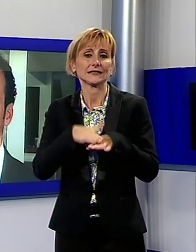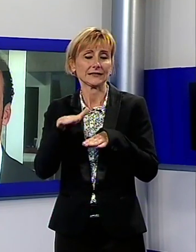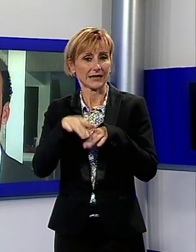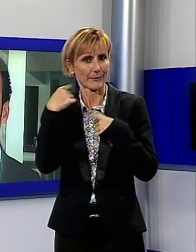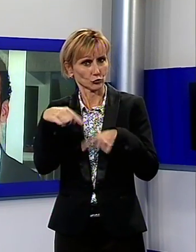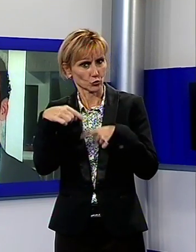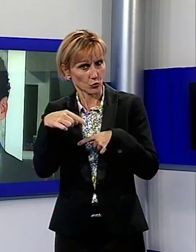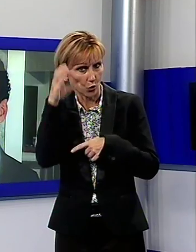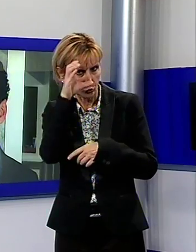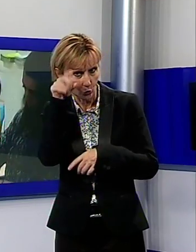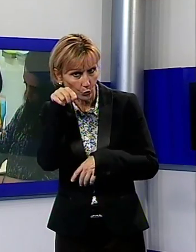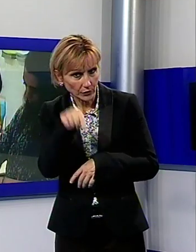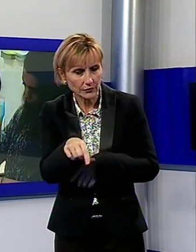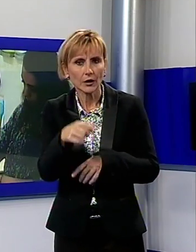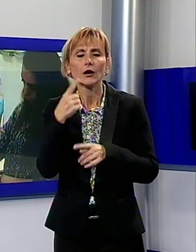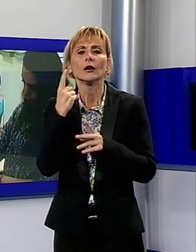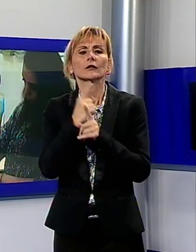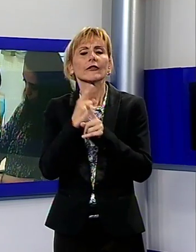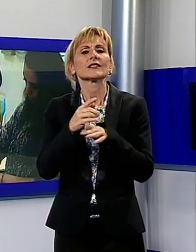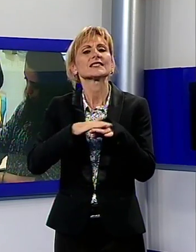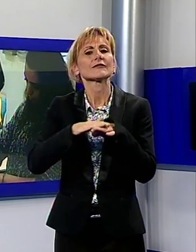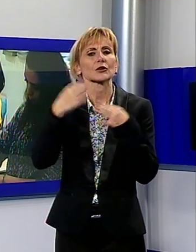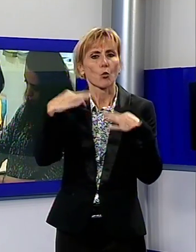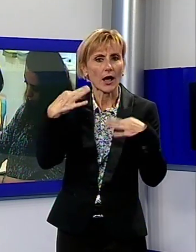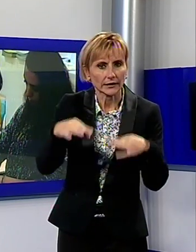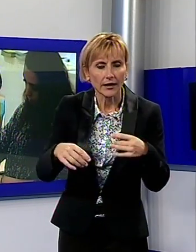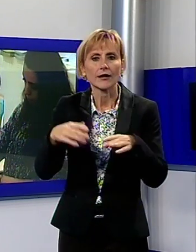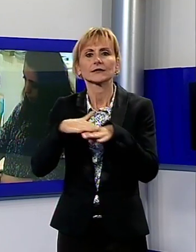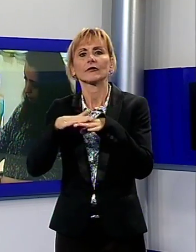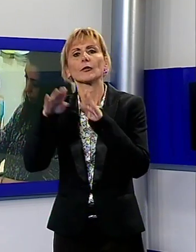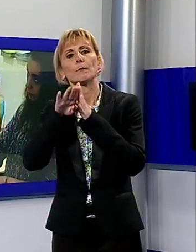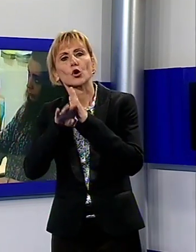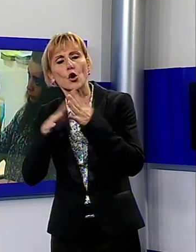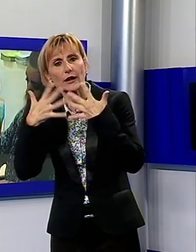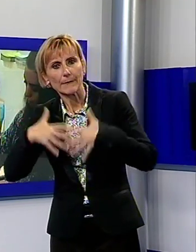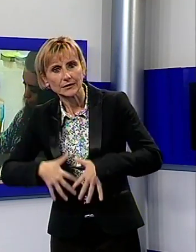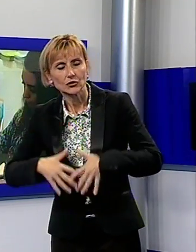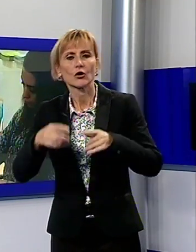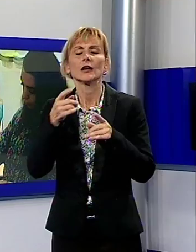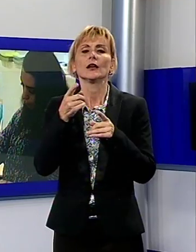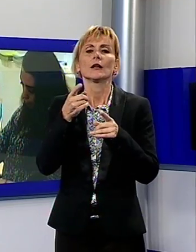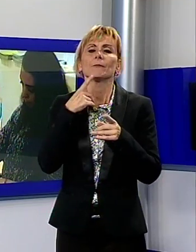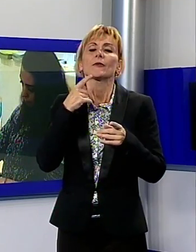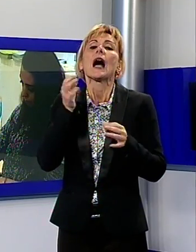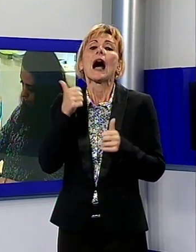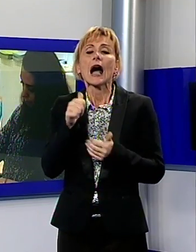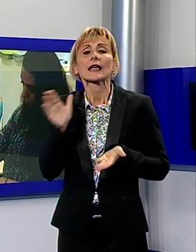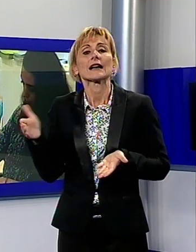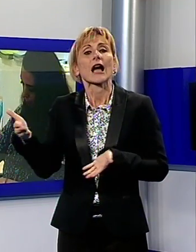di fare ovviamente servizi di qualità, mi riferisco anche soprattutto al servizio di raccolta di fiuti, ma anche semplicemente alla manutenzione dei